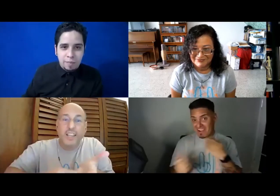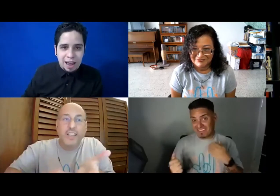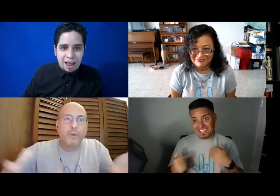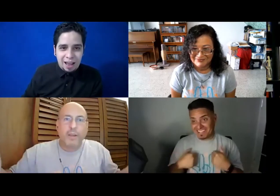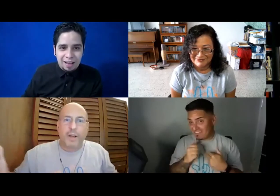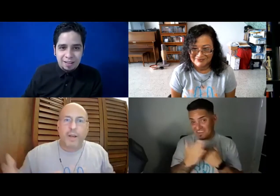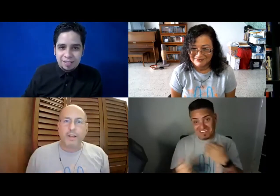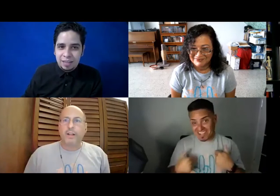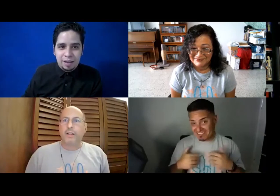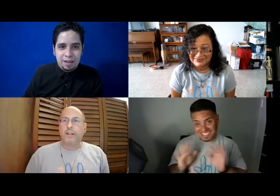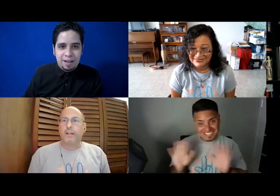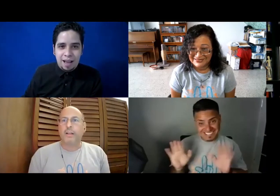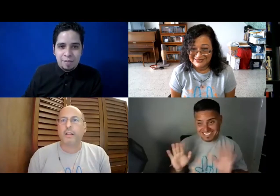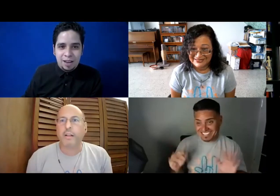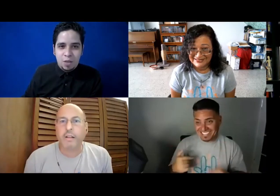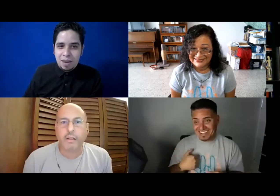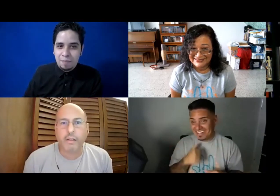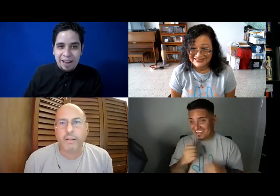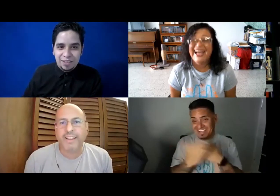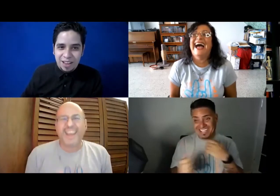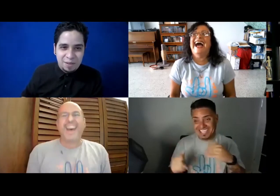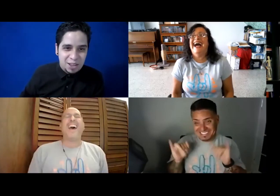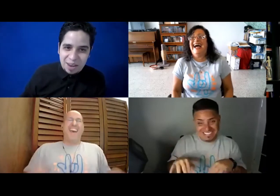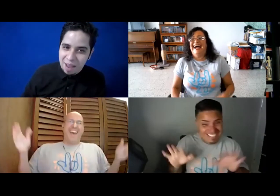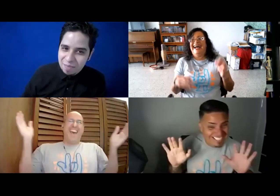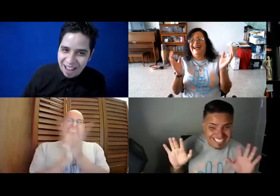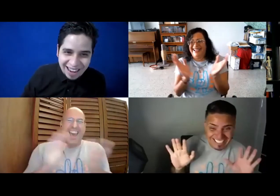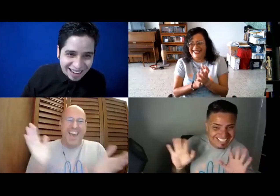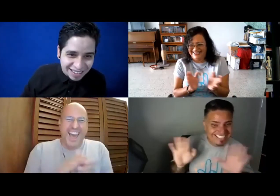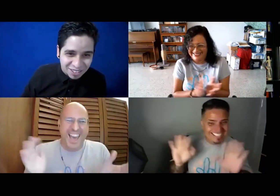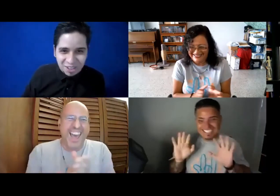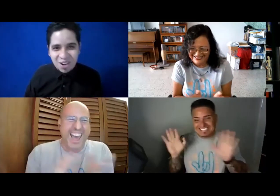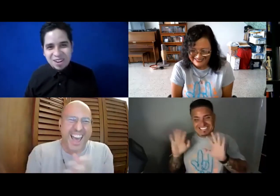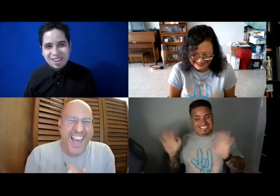la nueva. A mí que no me lleven para eso. mí que no para eso todo el novio.